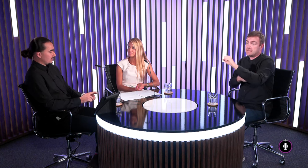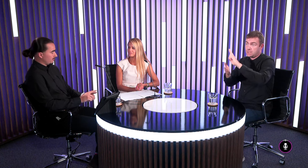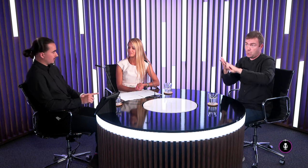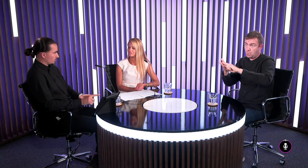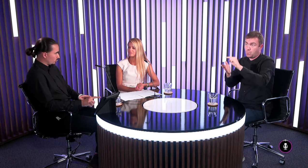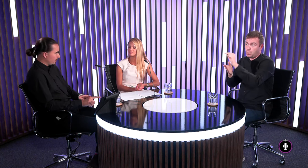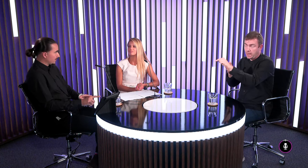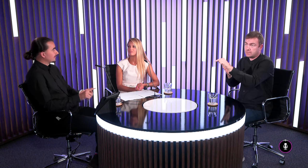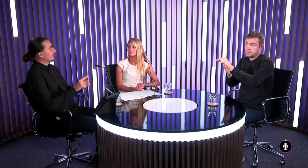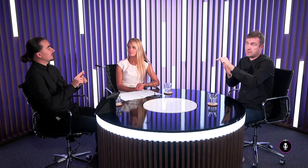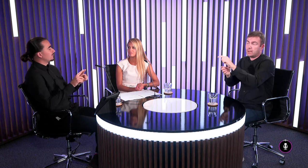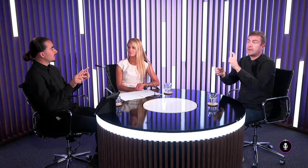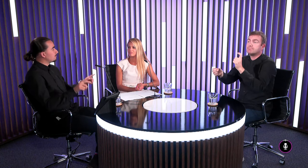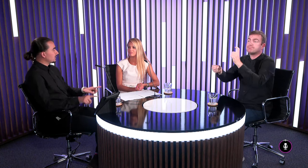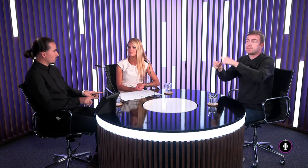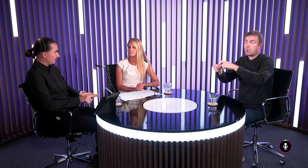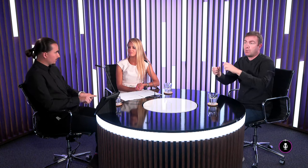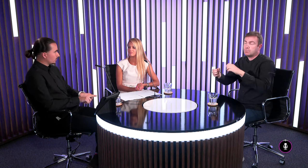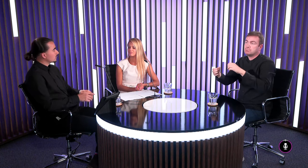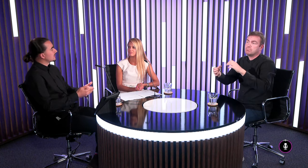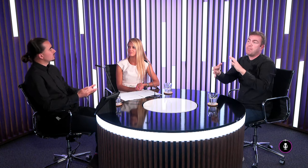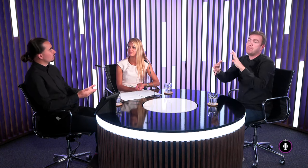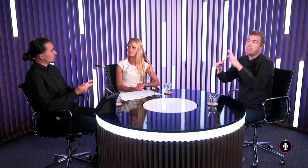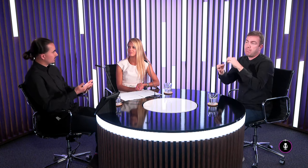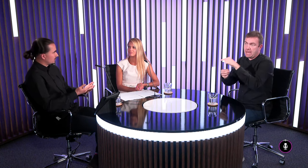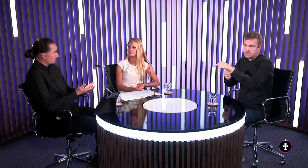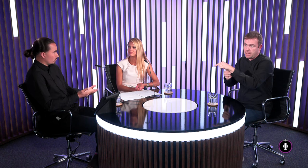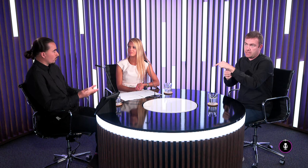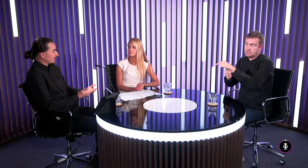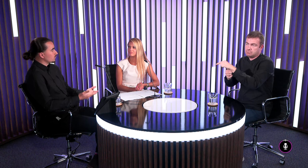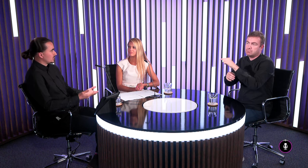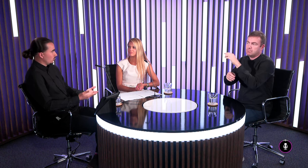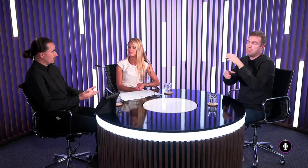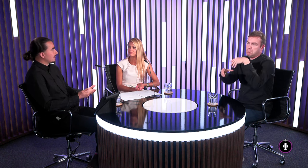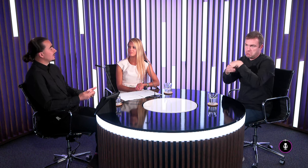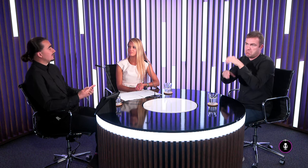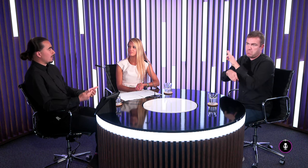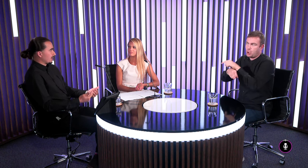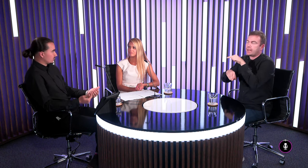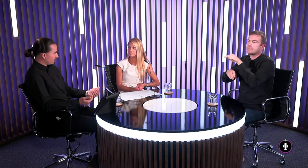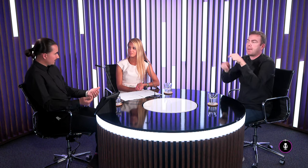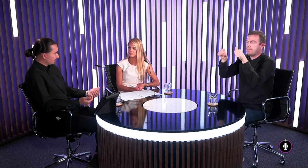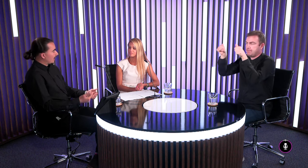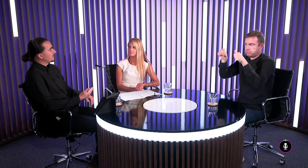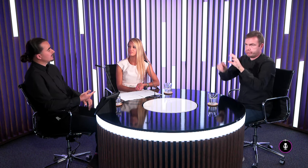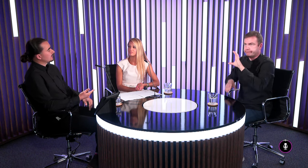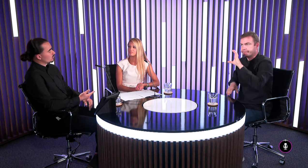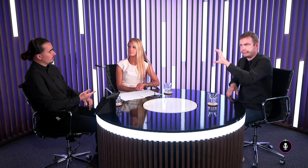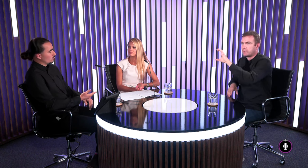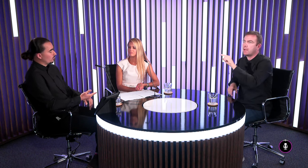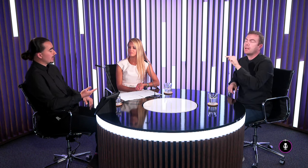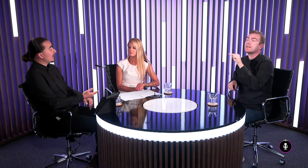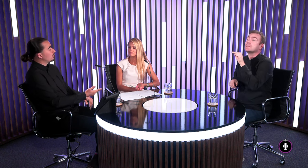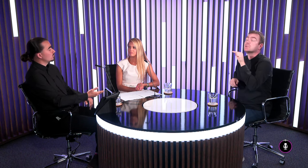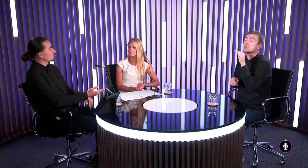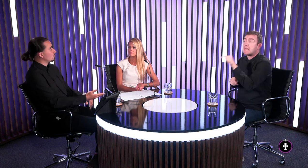zapojení v tejto službe tak je tam veľký piktogram ktorý znázornuje že toto pracovisko je debarierizované a vie sa tam ten